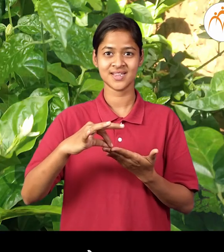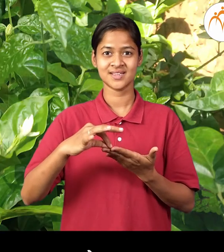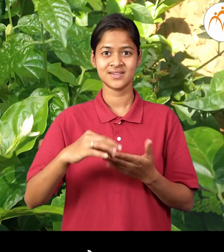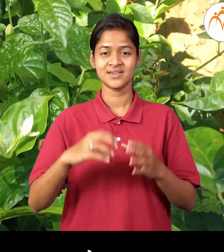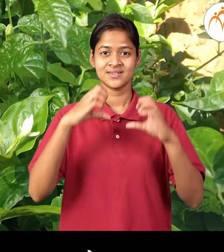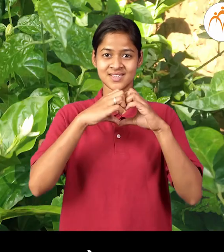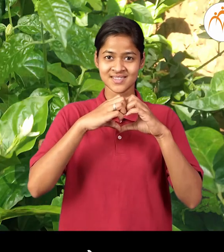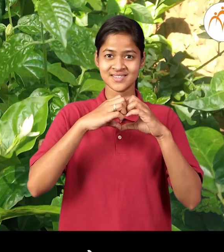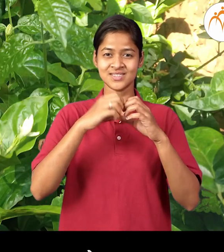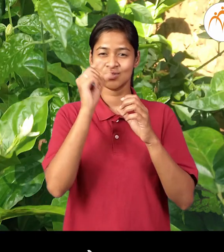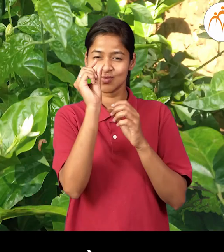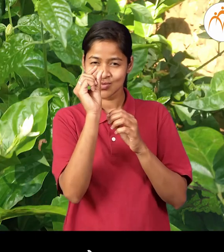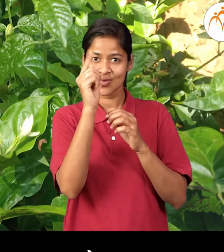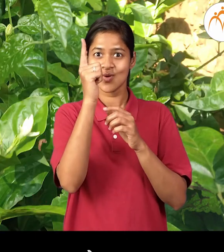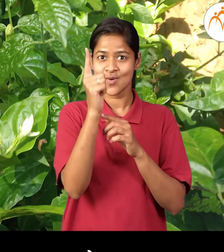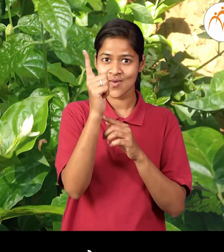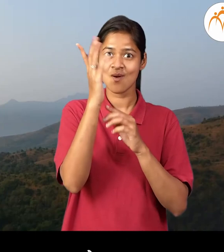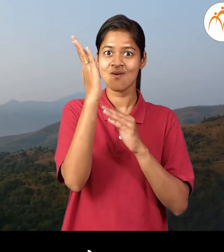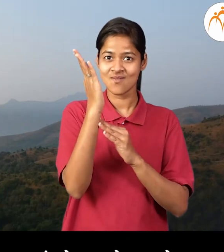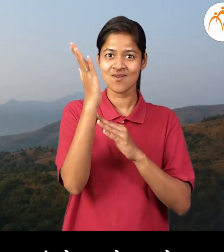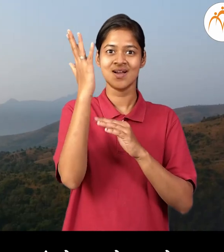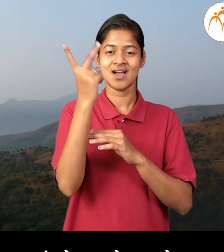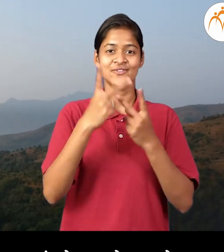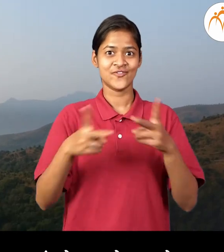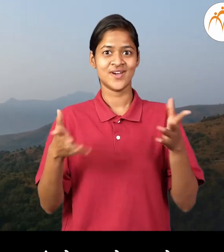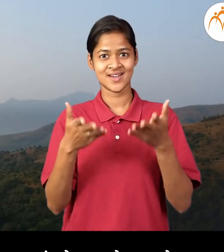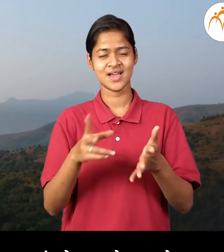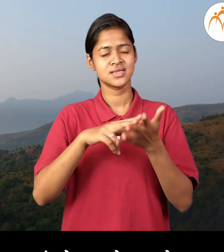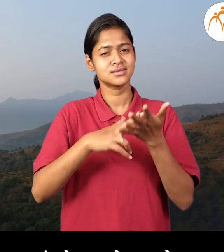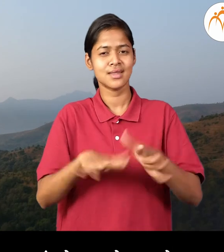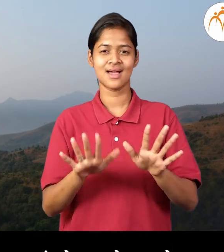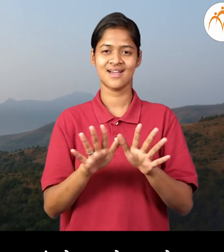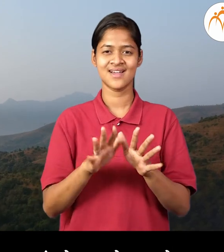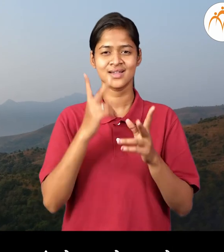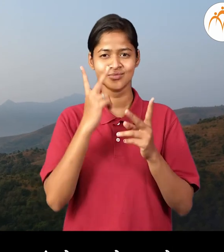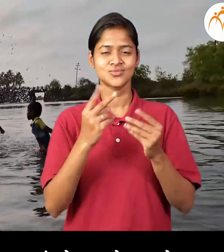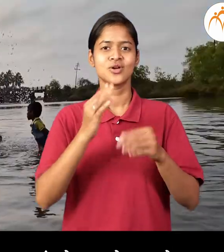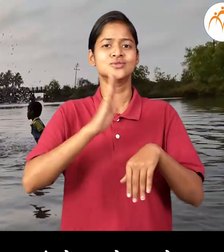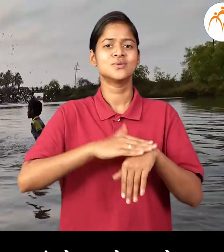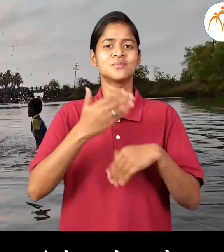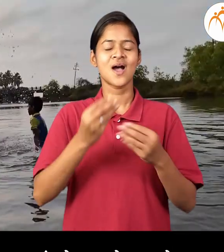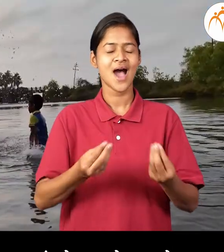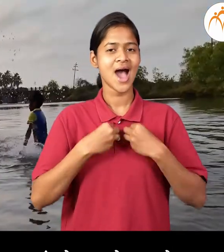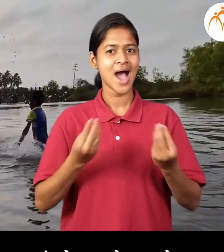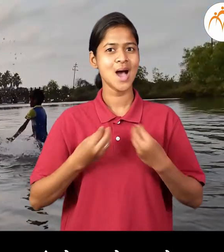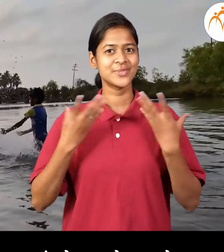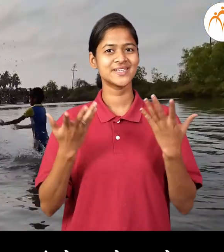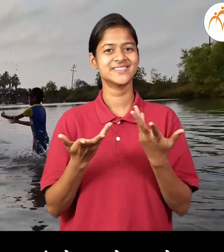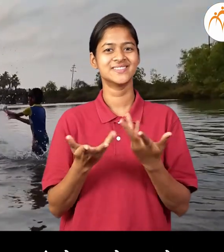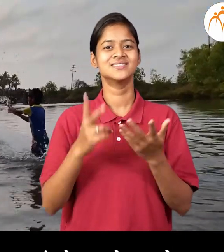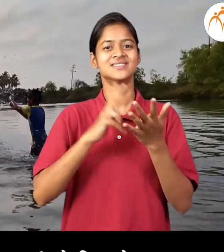पानांचे विविधा आकार समझले? निसर गातिल घटक आपल्याला अनंद देतायात, हे कलले?